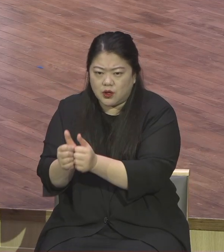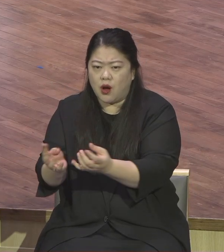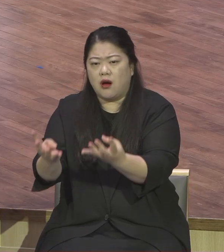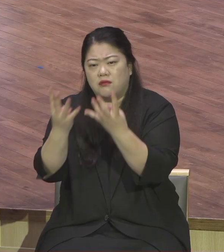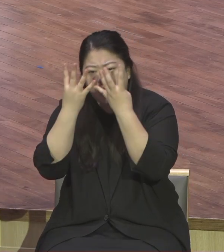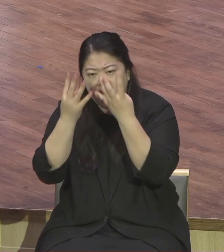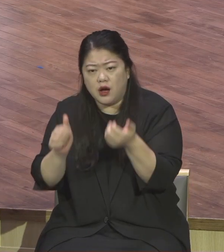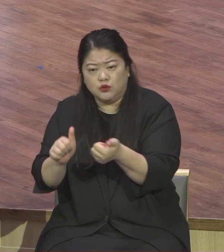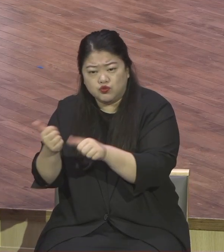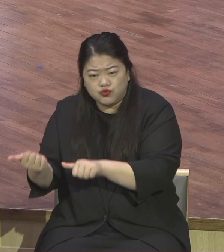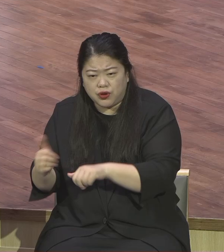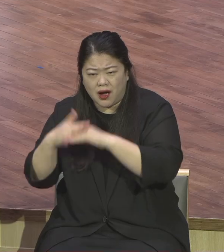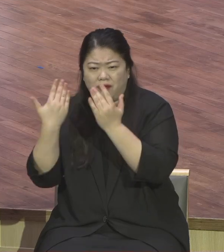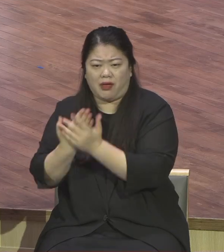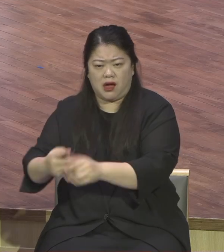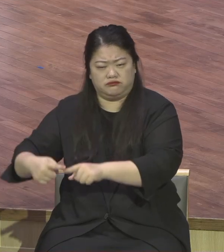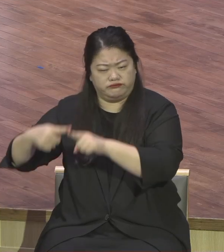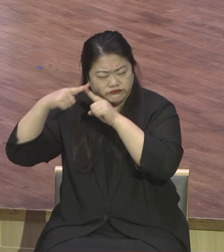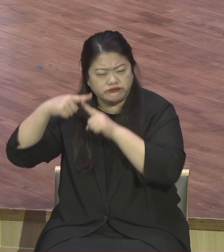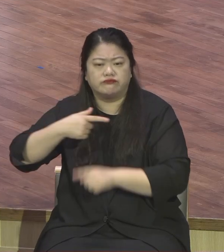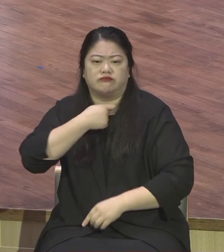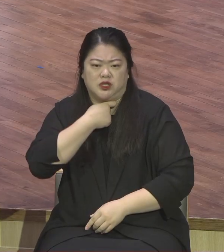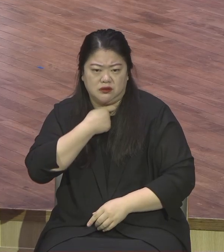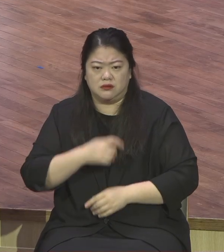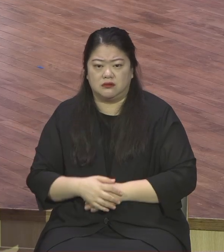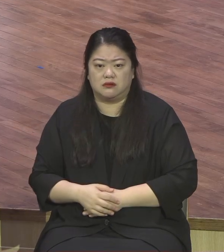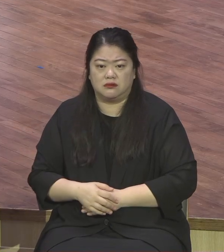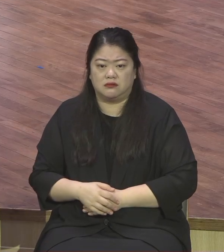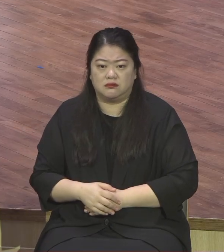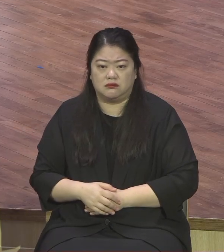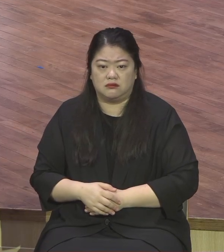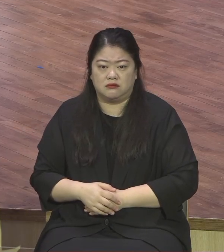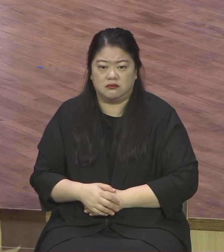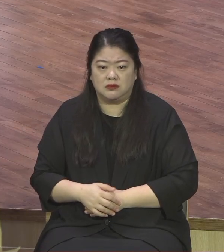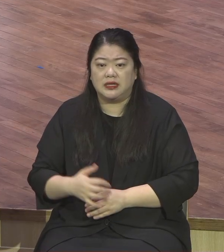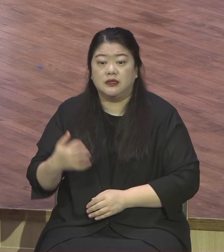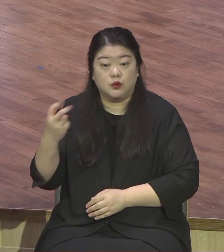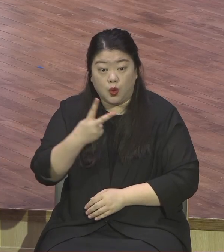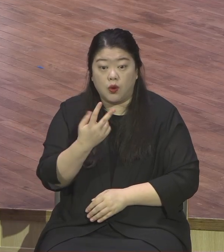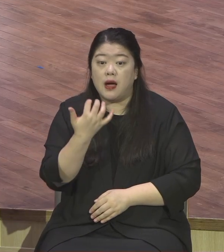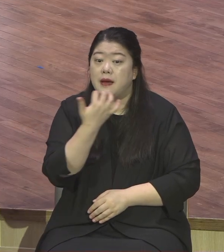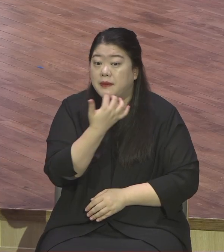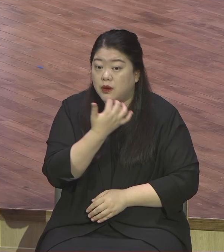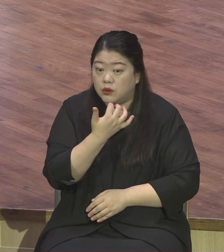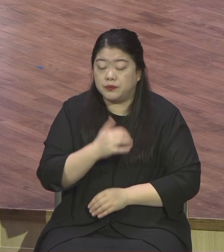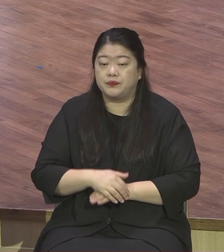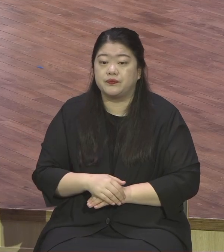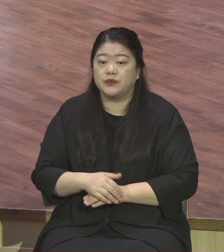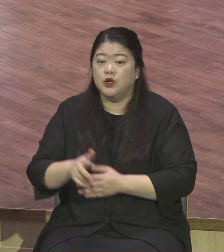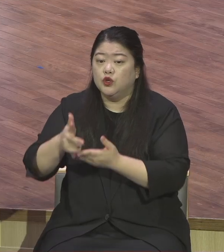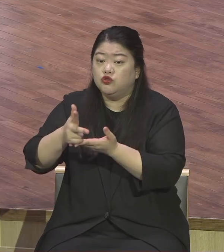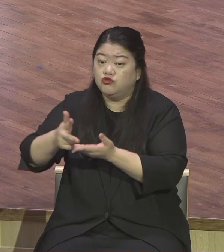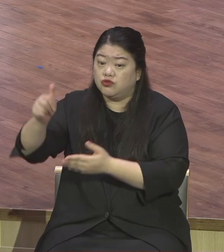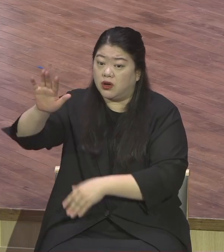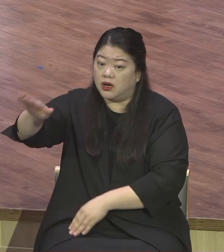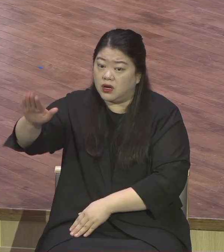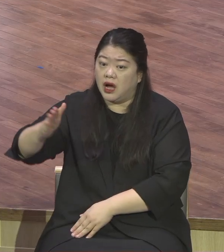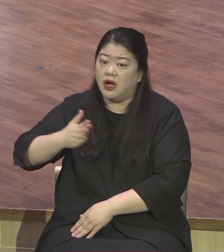가기를 각오하였나이다. 요한복음 13장 37절에 보면 베드로가 이르되 주여 내가 지금 어찌하여 따라갈 수